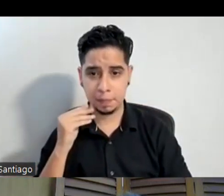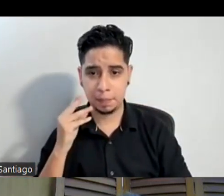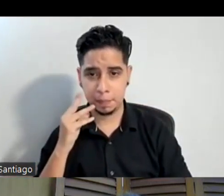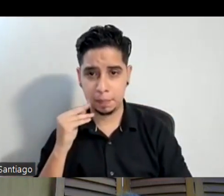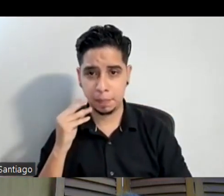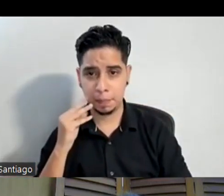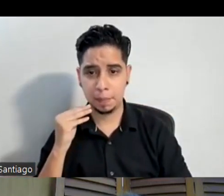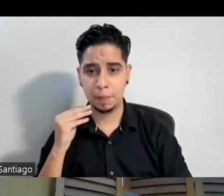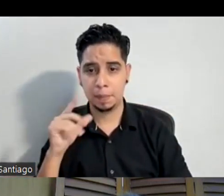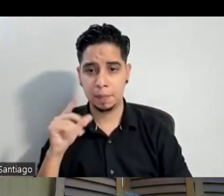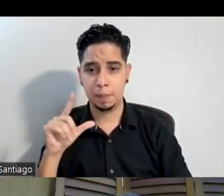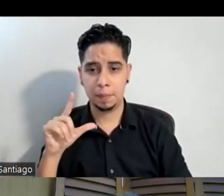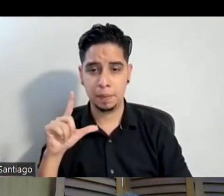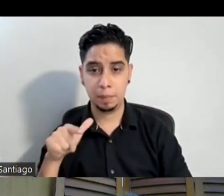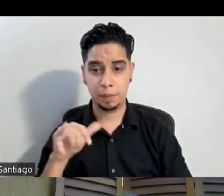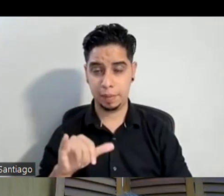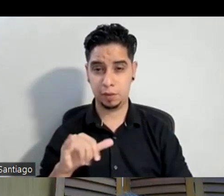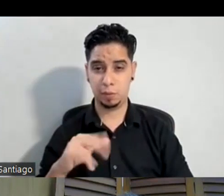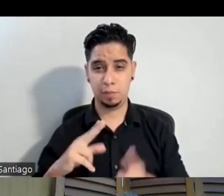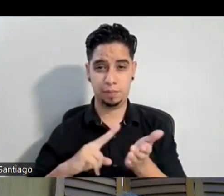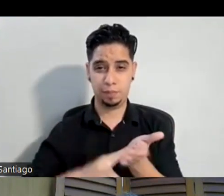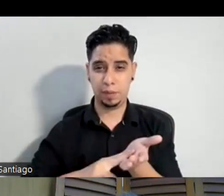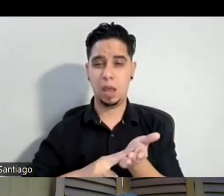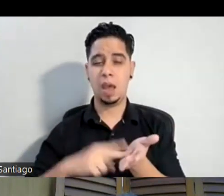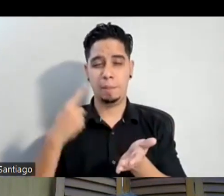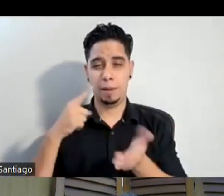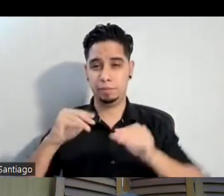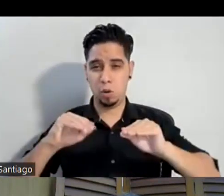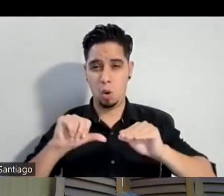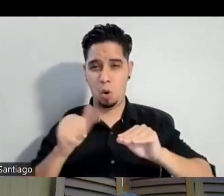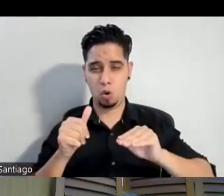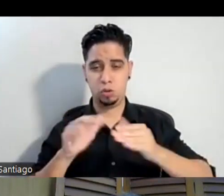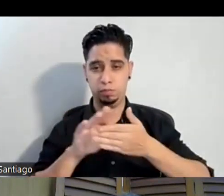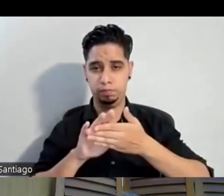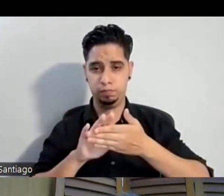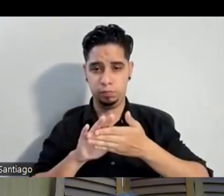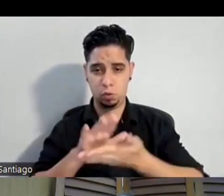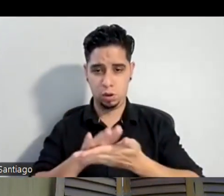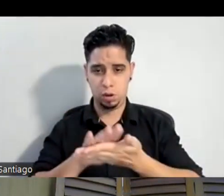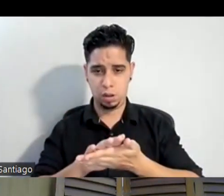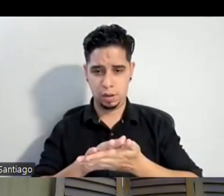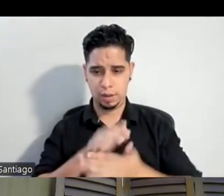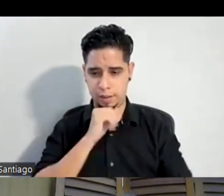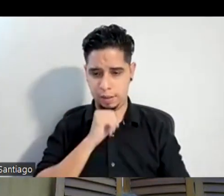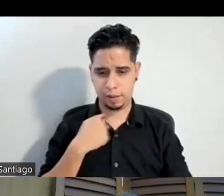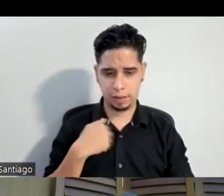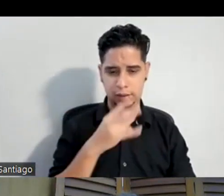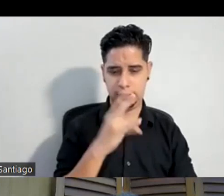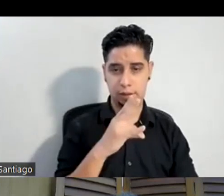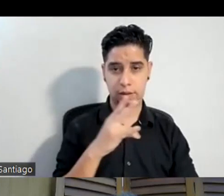me contrataron para dar clases en otra academia más o menos como a los 17 18 por ahí daba clases tenía un grupito pequeñito daba la